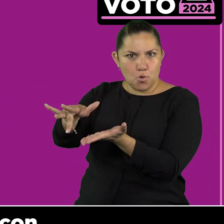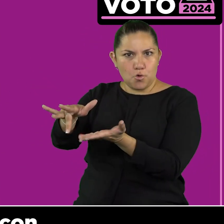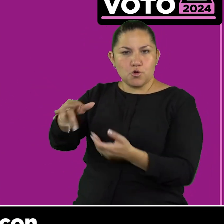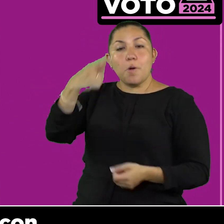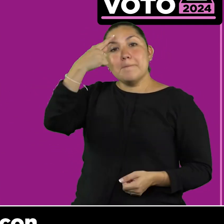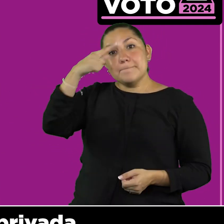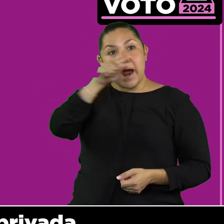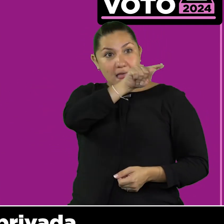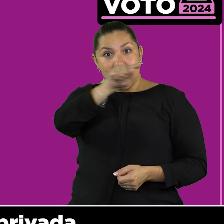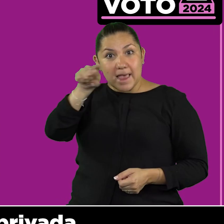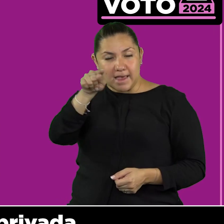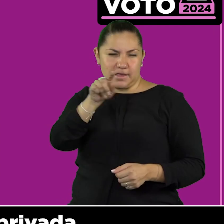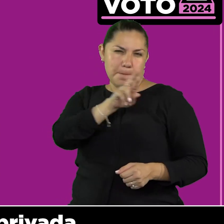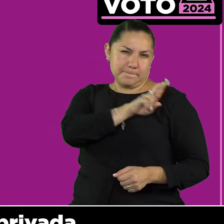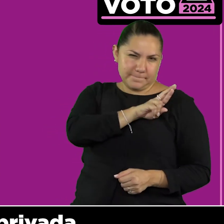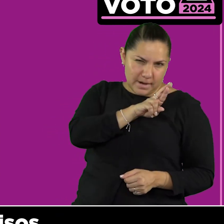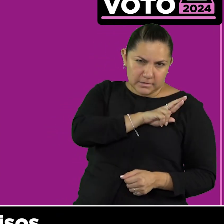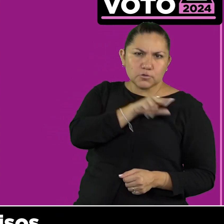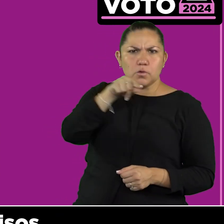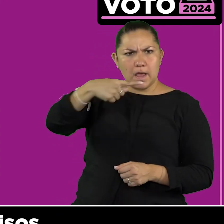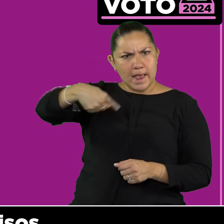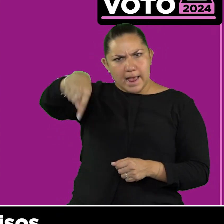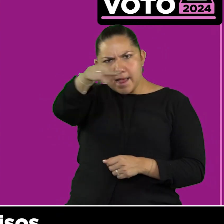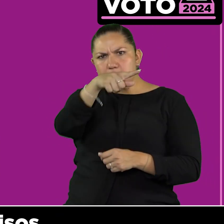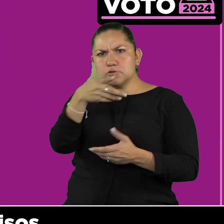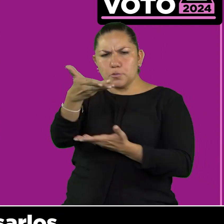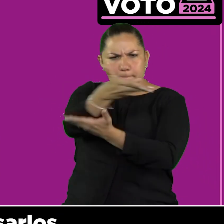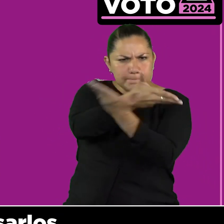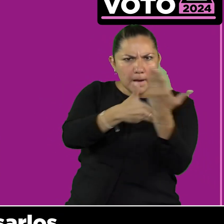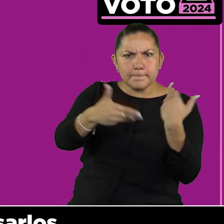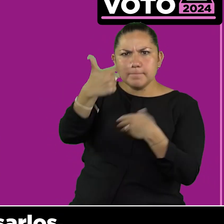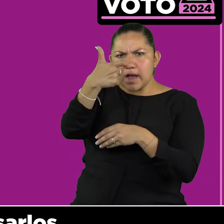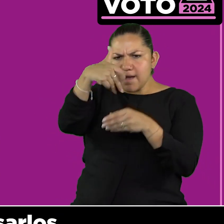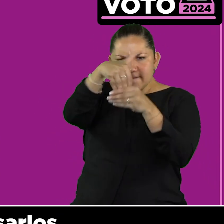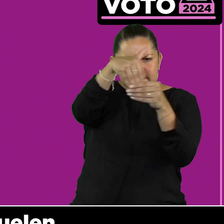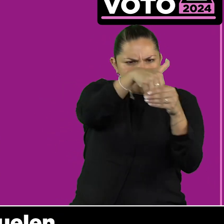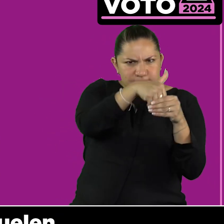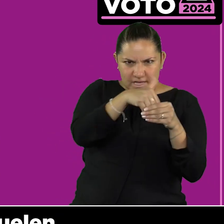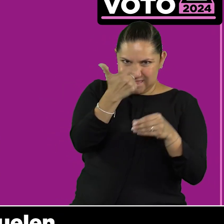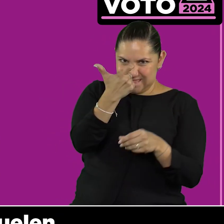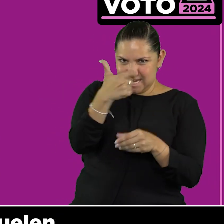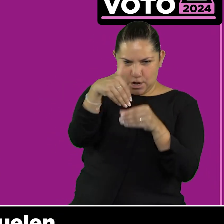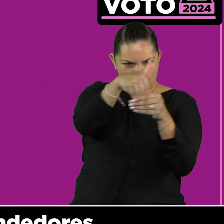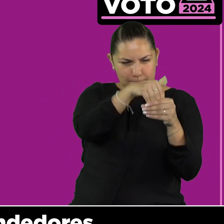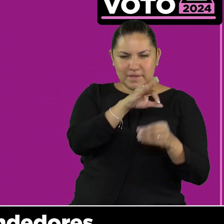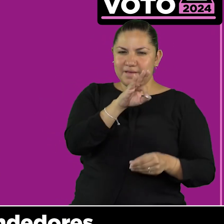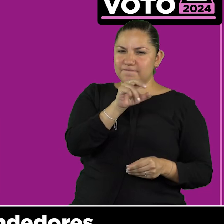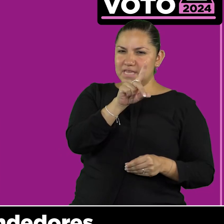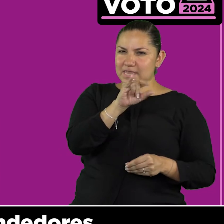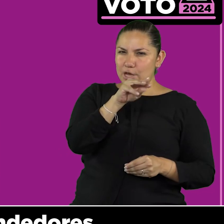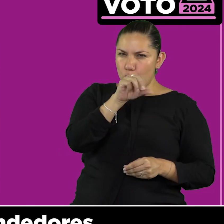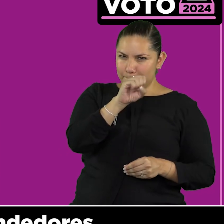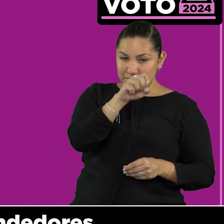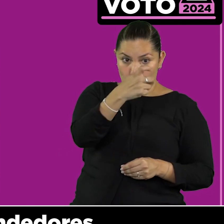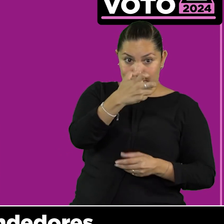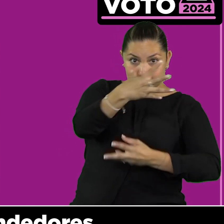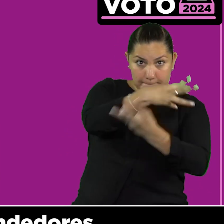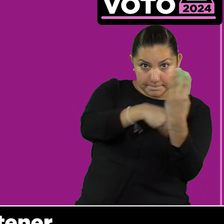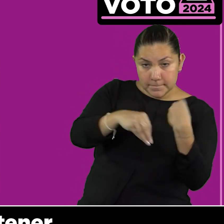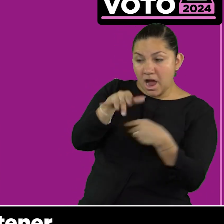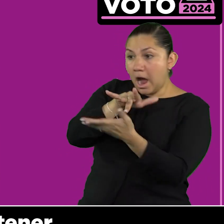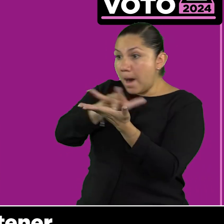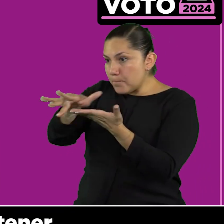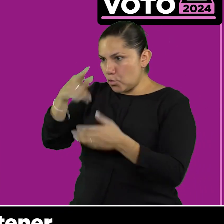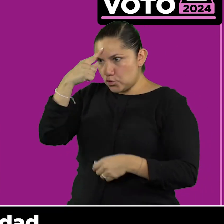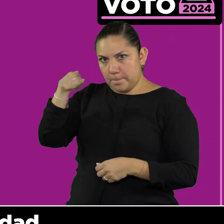creando con la iniciativa privada, FIDA y Comisos, para impulsarlos a que ellos vuelen y sean emprendedores